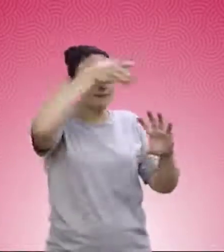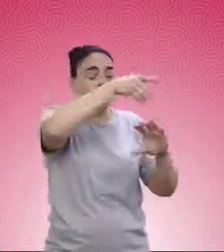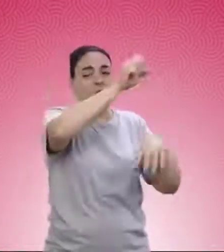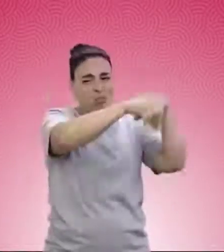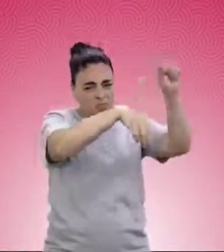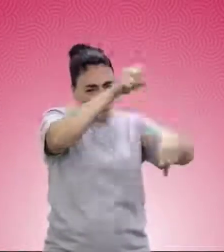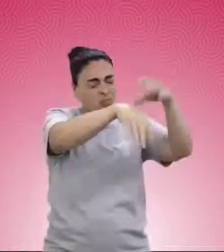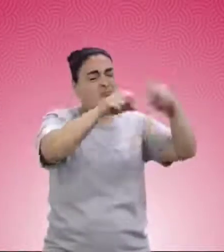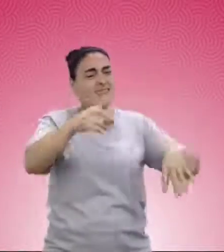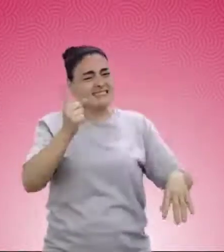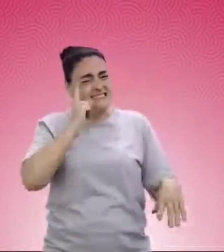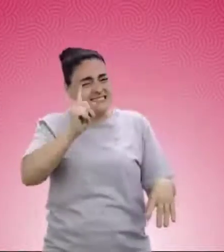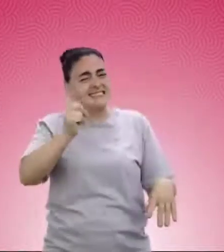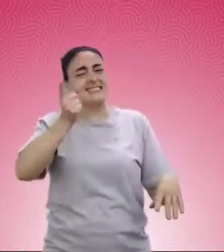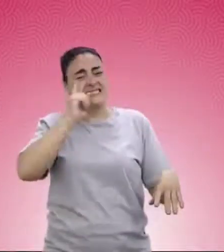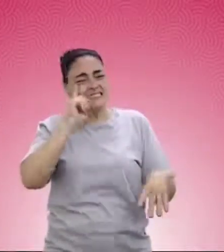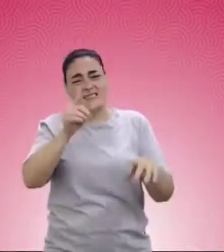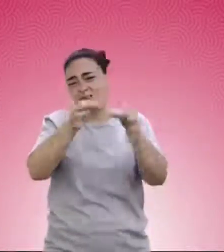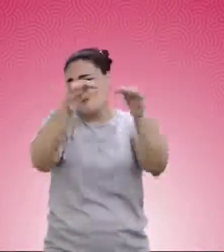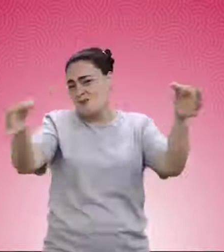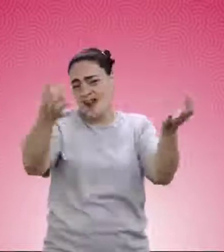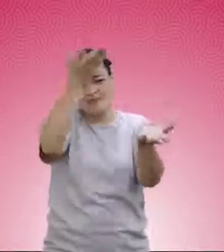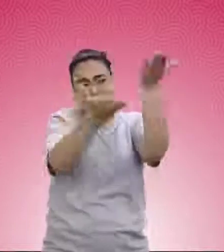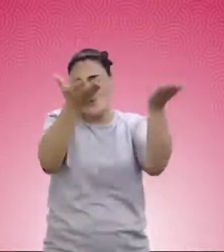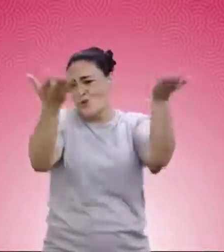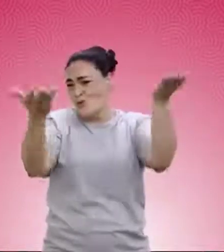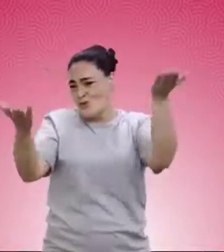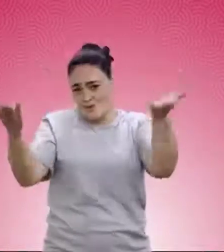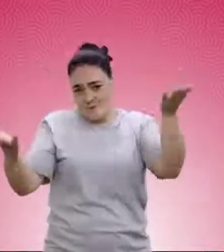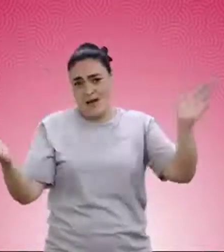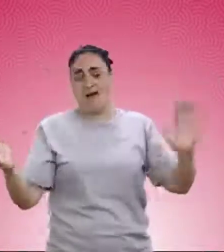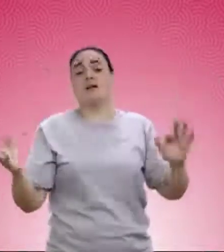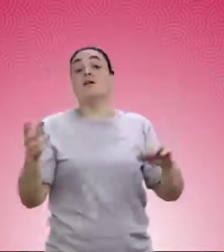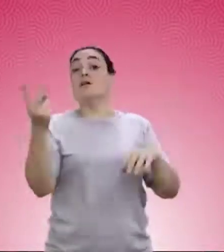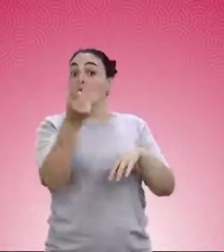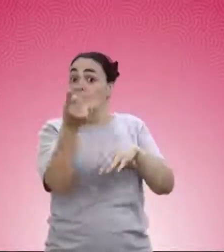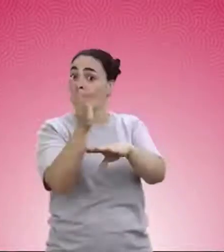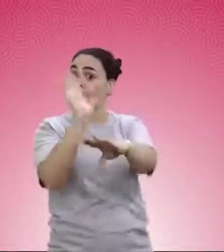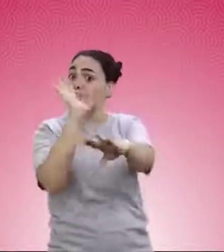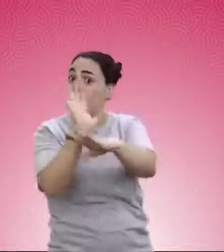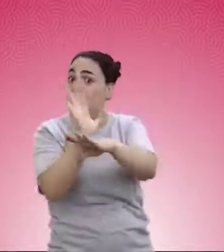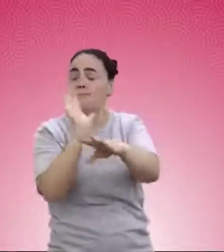a la tierra, sí. Pero ahí hay muchos peligros. Por eso ustedes dos van a ser invisibles.